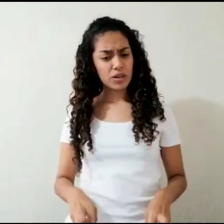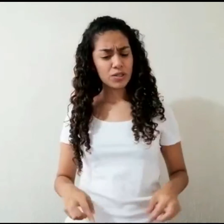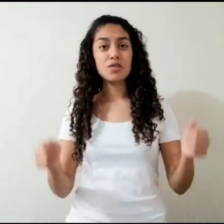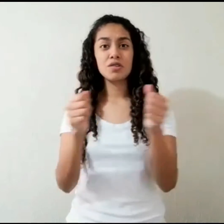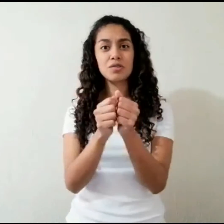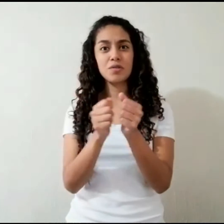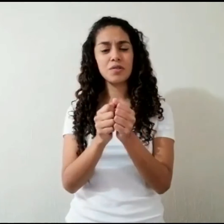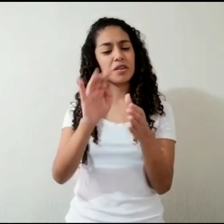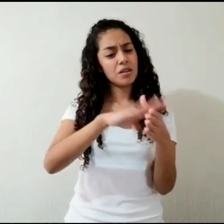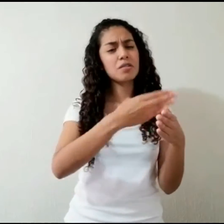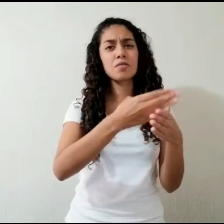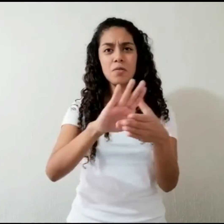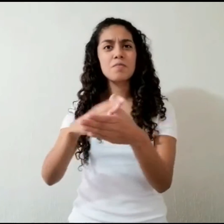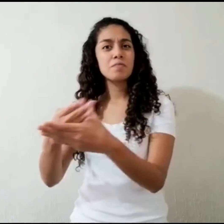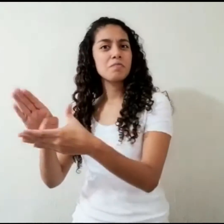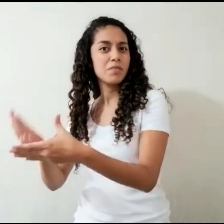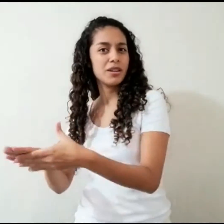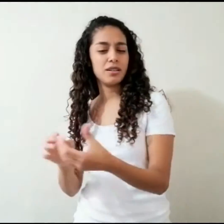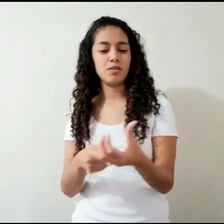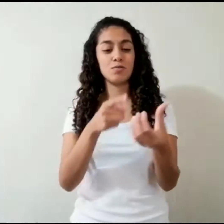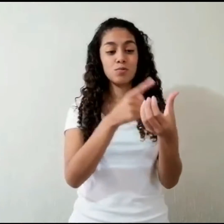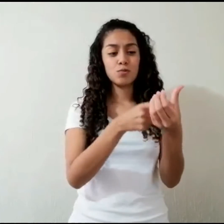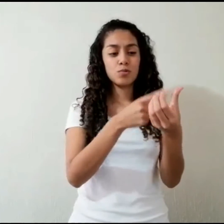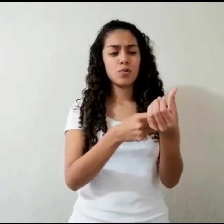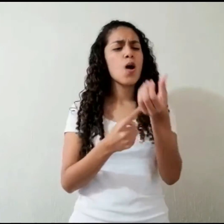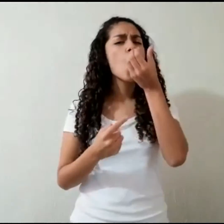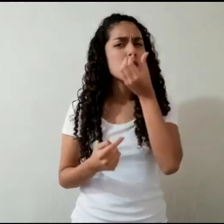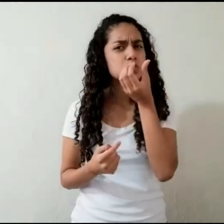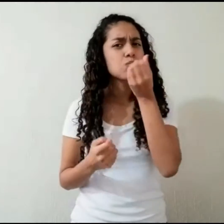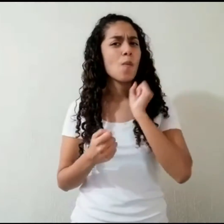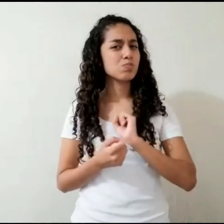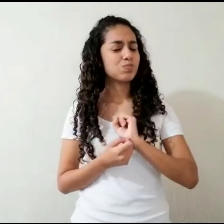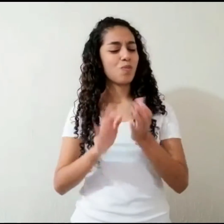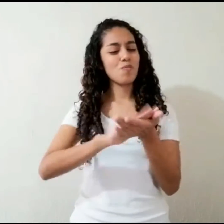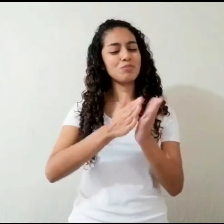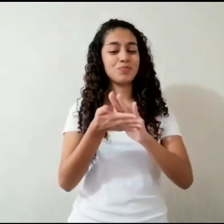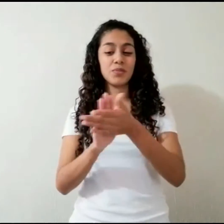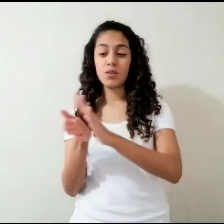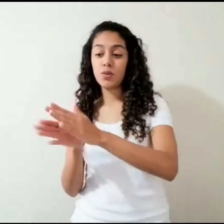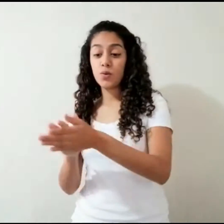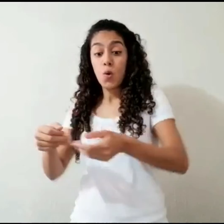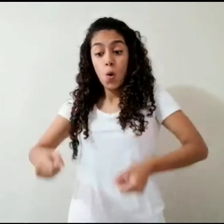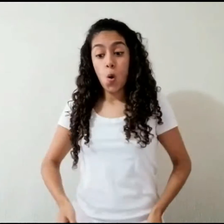compartir Un choco, una tortilla de carreta